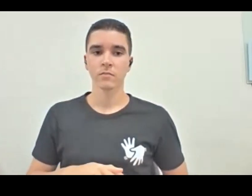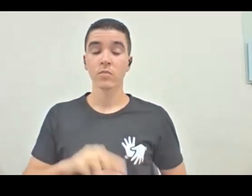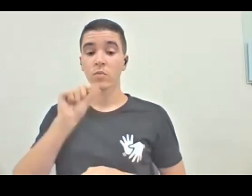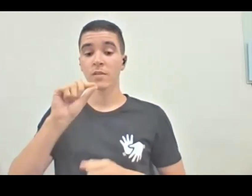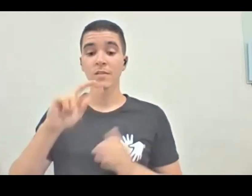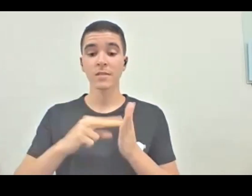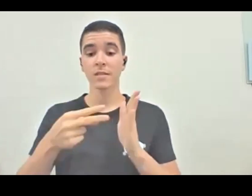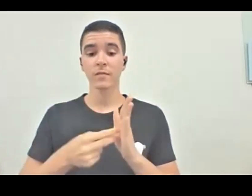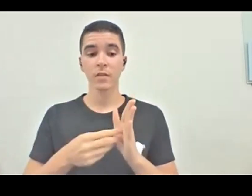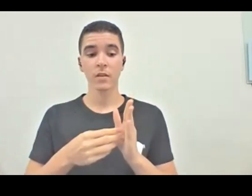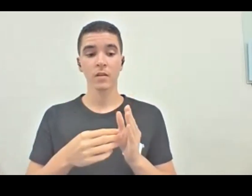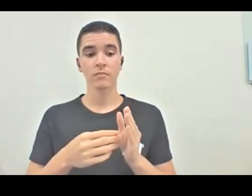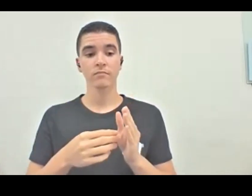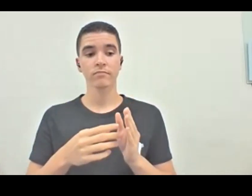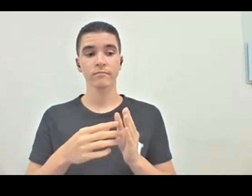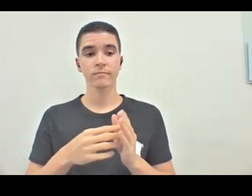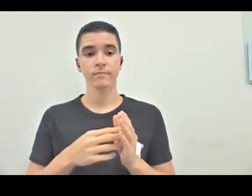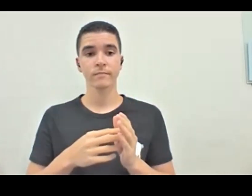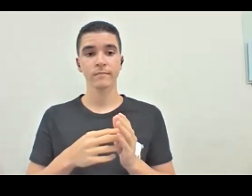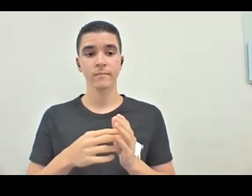disso, eu sei que não é exatamente,